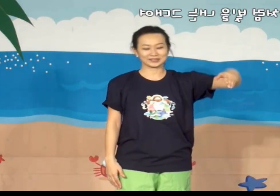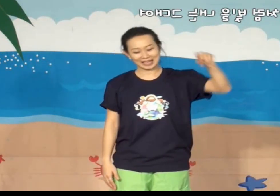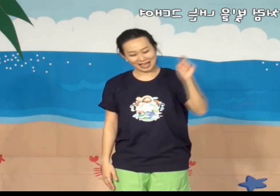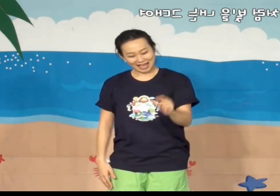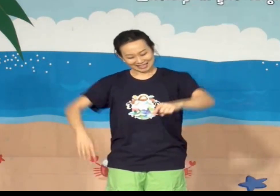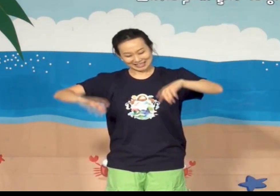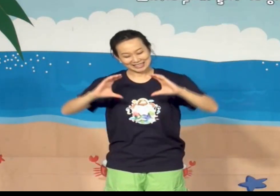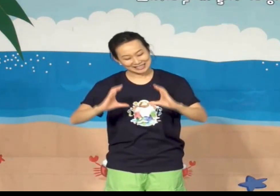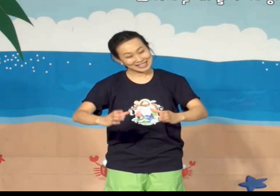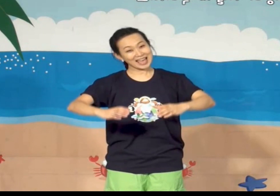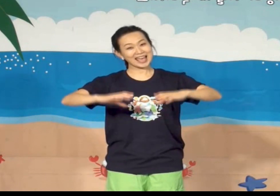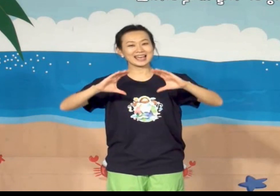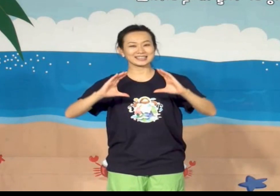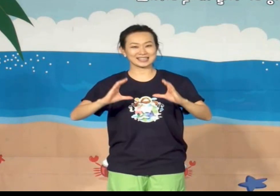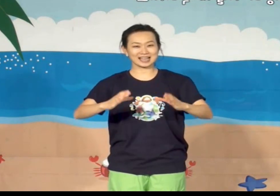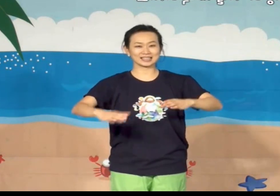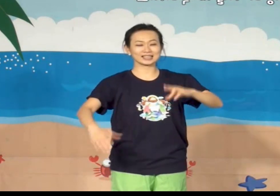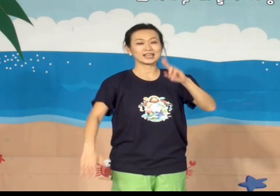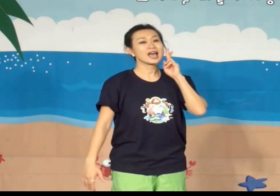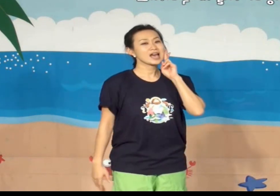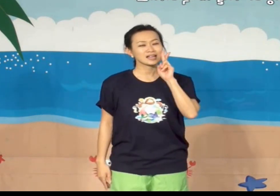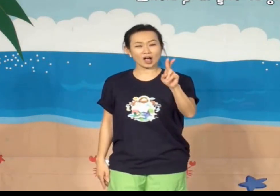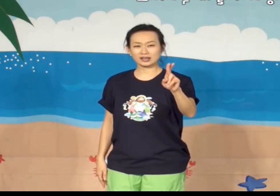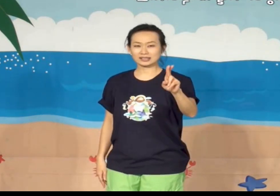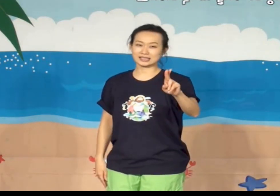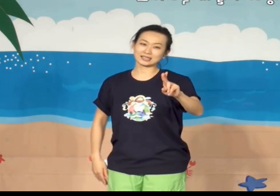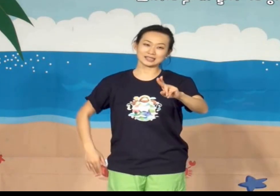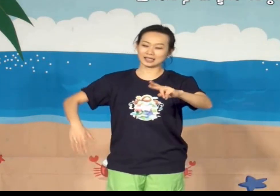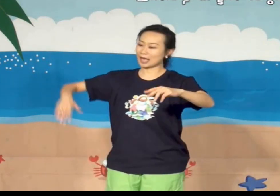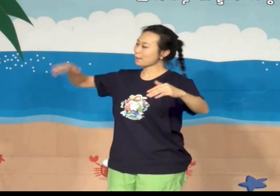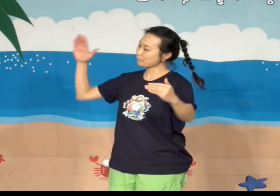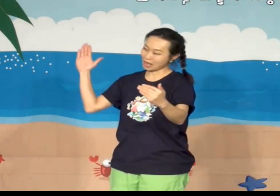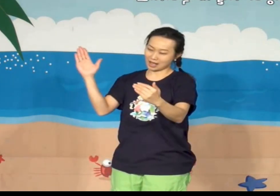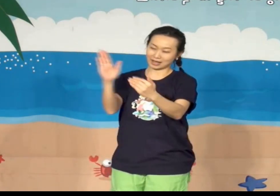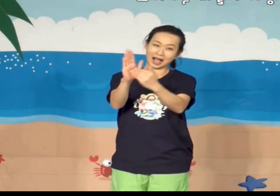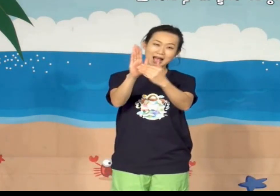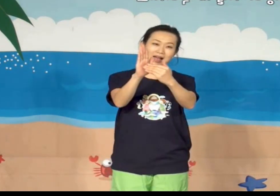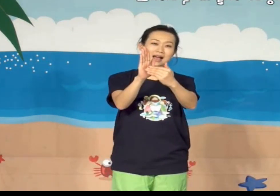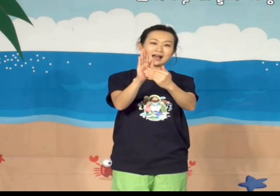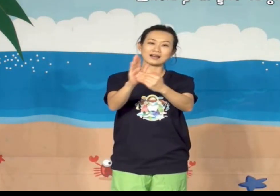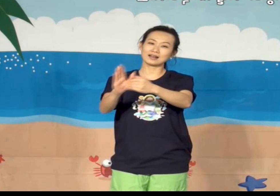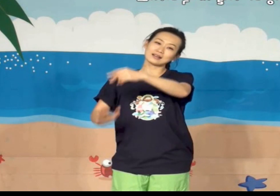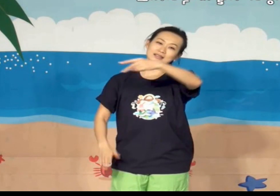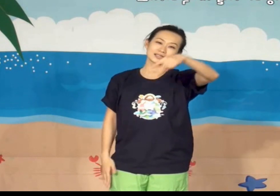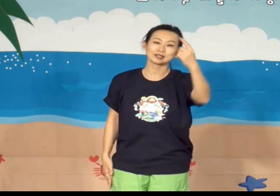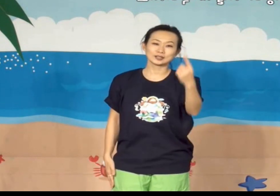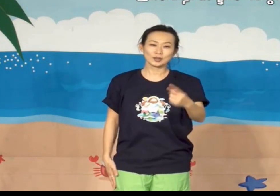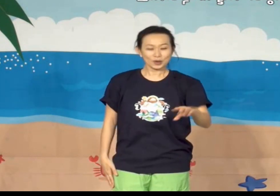이 세상이 거칠게 많아서도